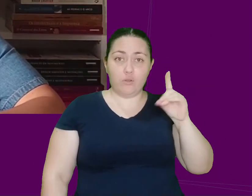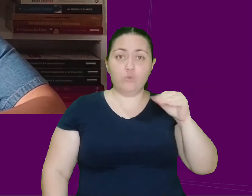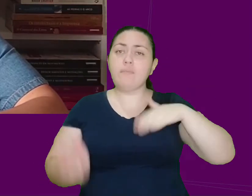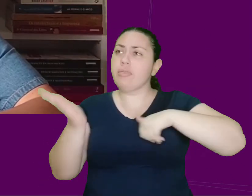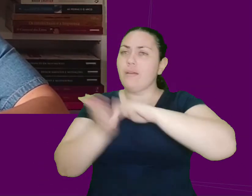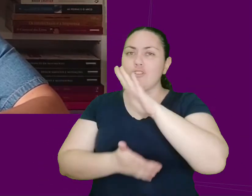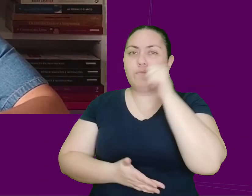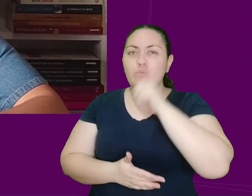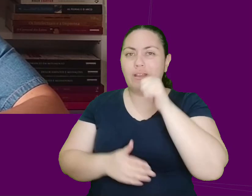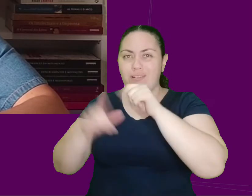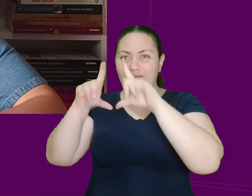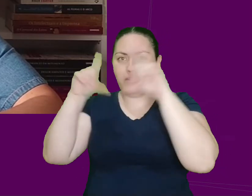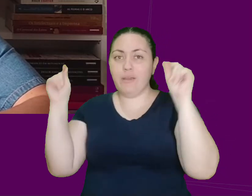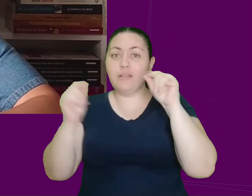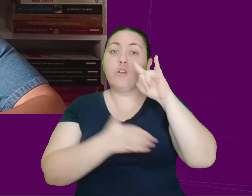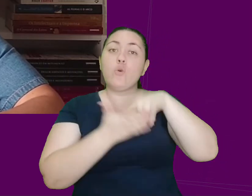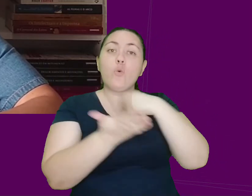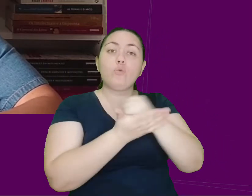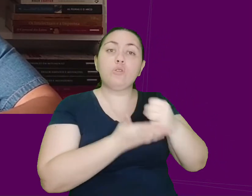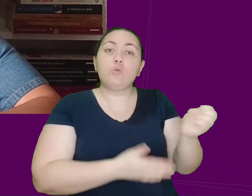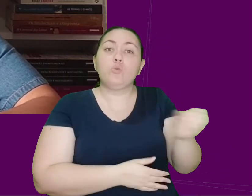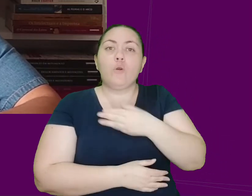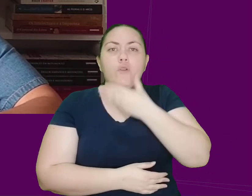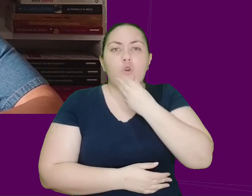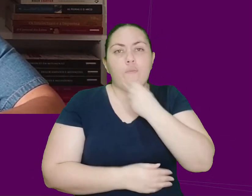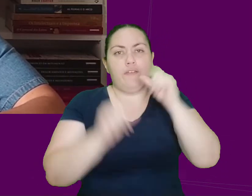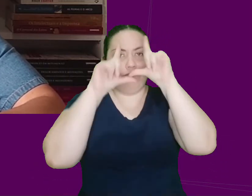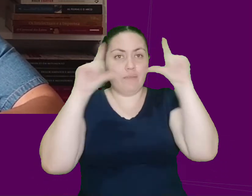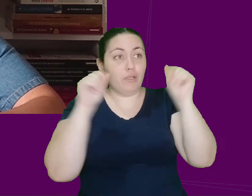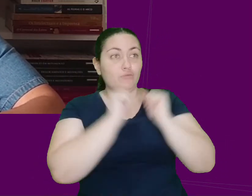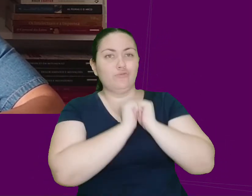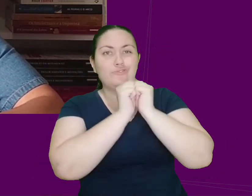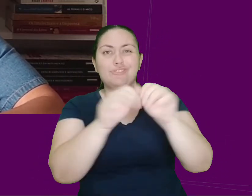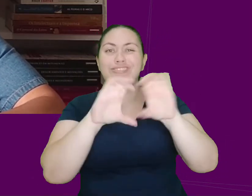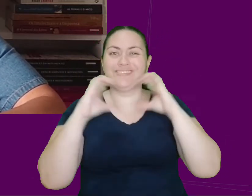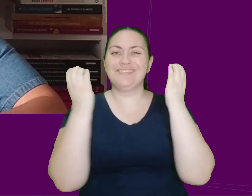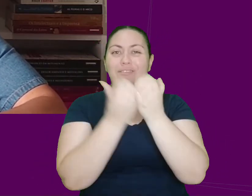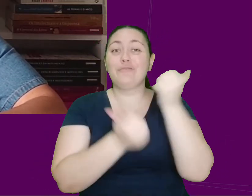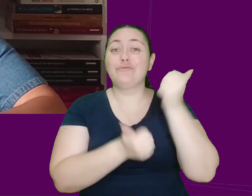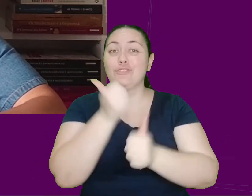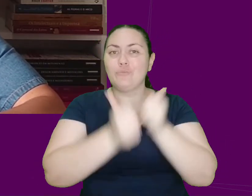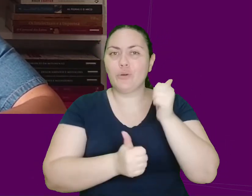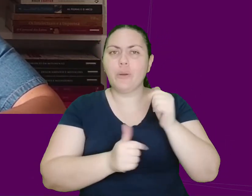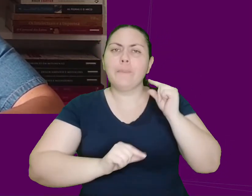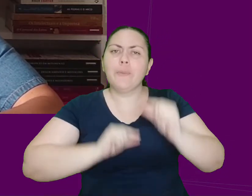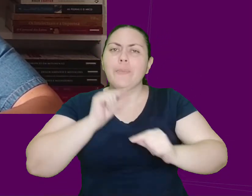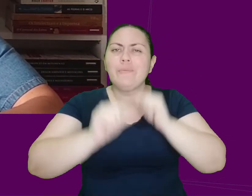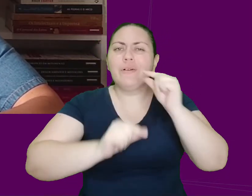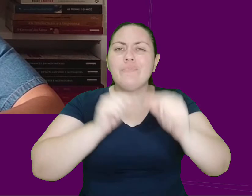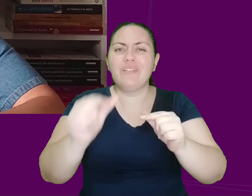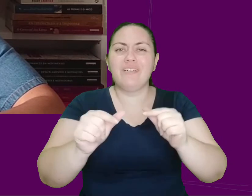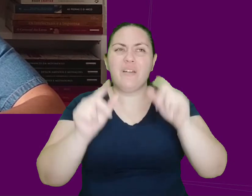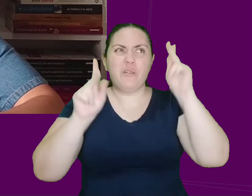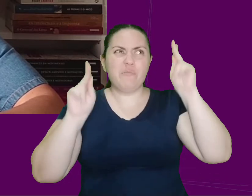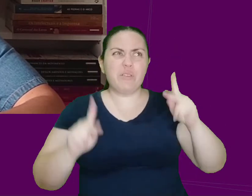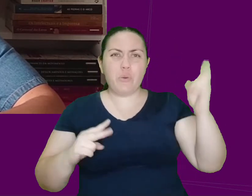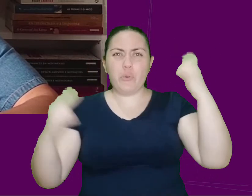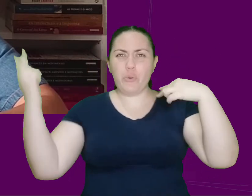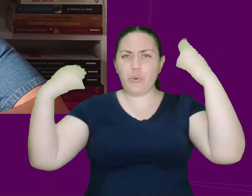enfermeiro, que até o levou a um estágio de futebol. E, aos poucos, ele foi parando de se importar com os olhares curiosos das pessoas,